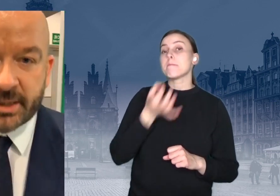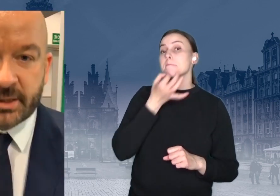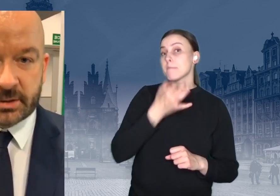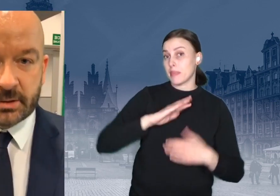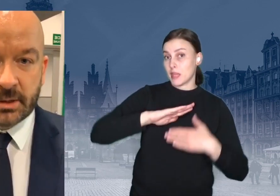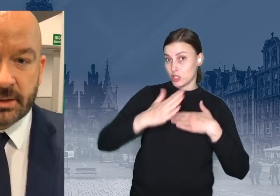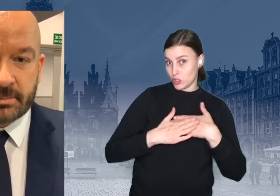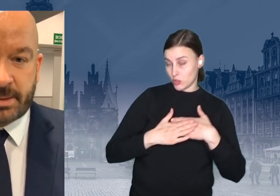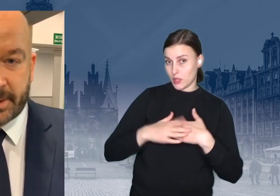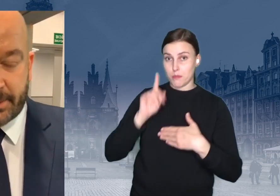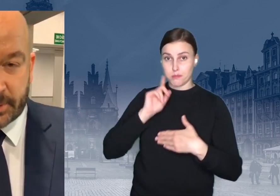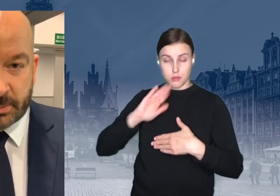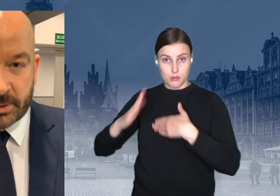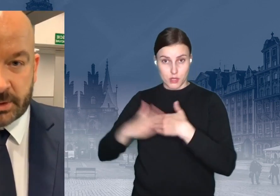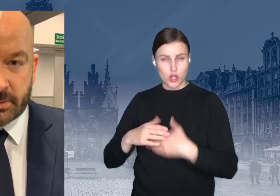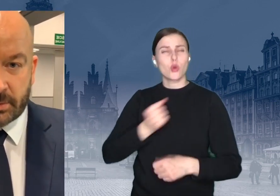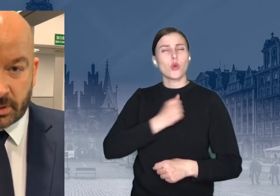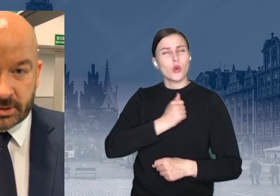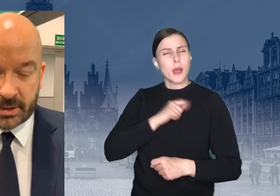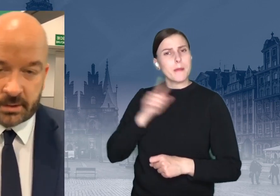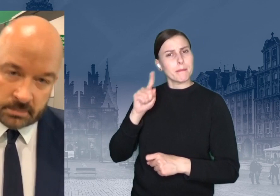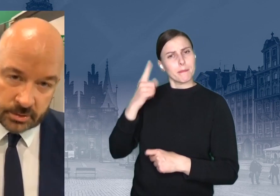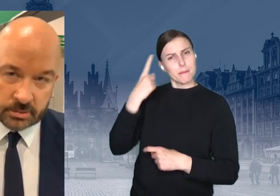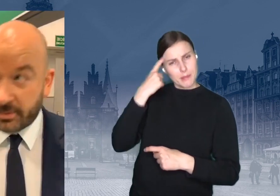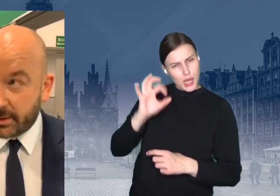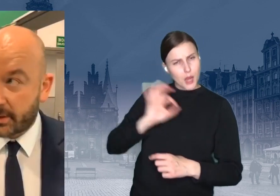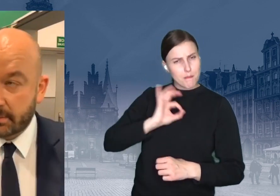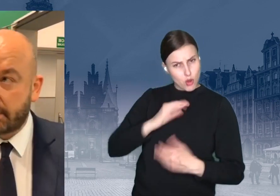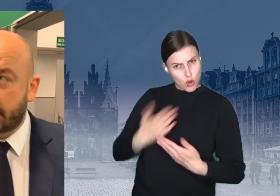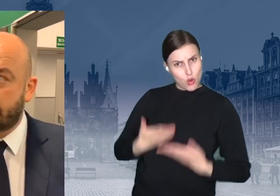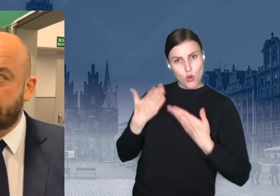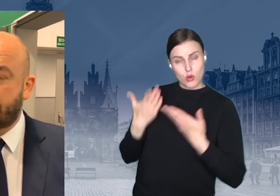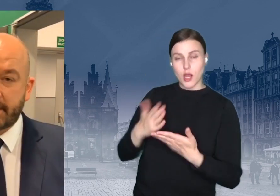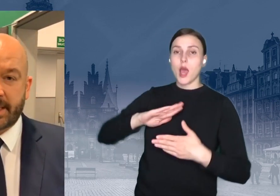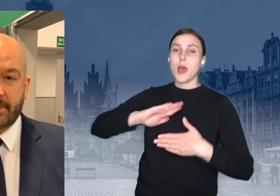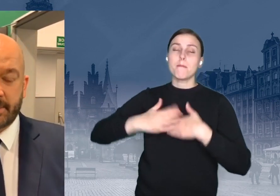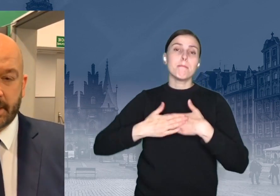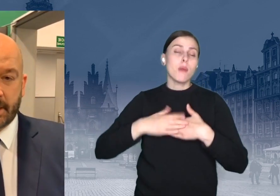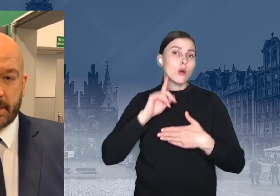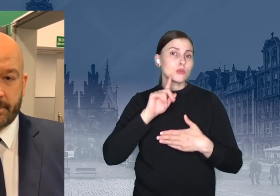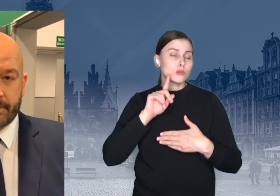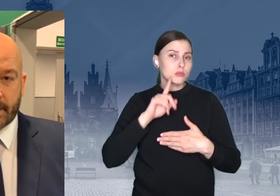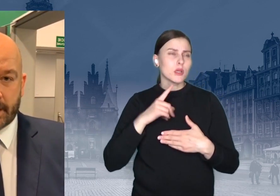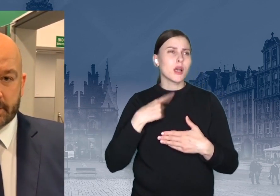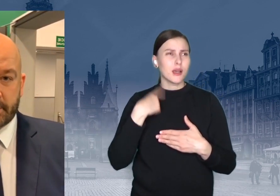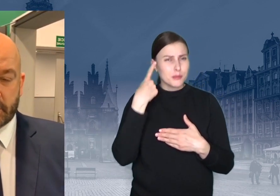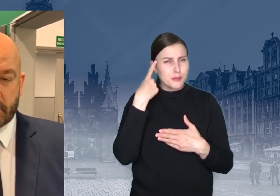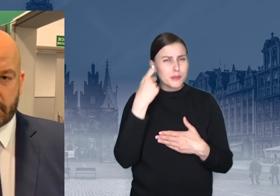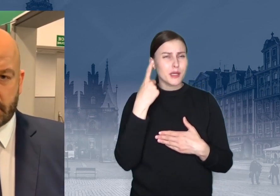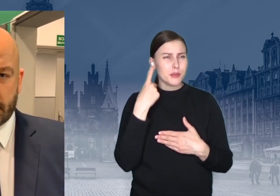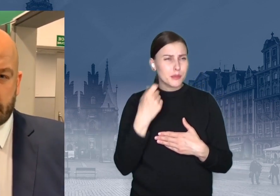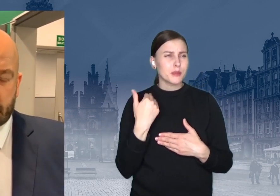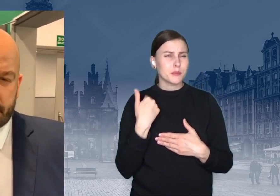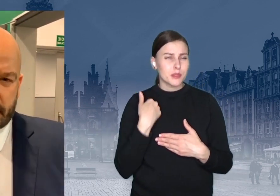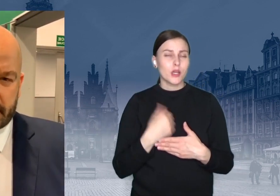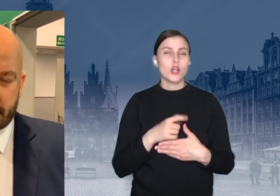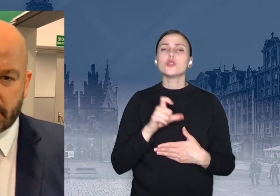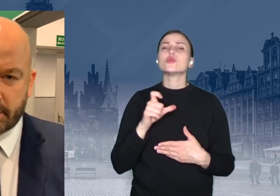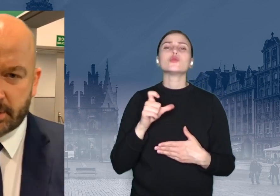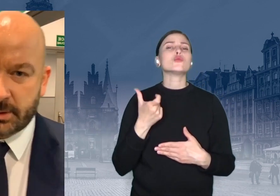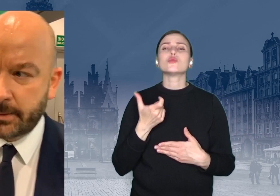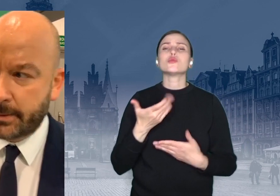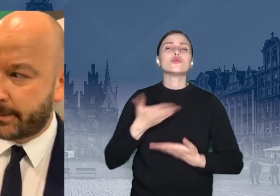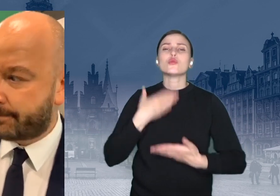pamiętałeś o moich urodzinach? Mąż odpowiada, no pamiętałem. A co mi kupiłeś na urodziny?